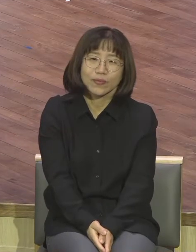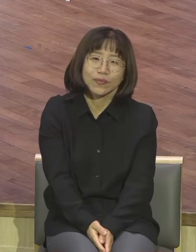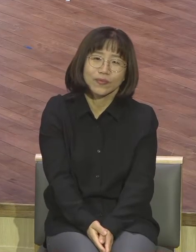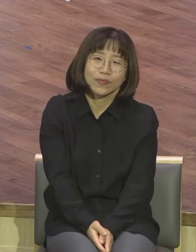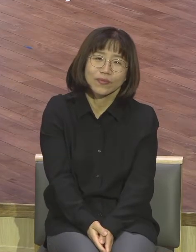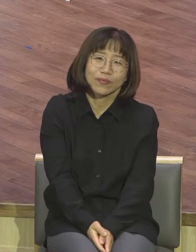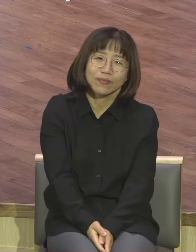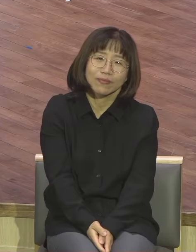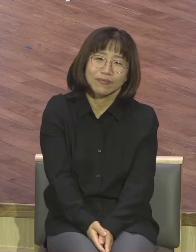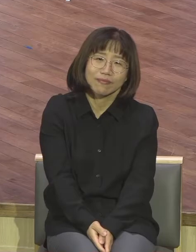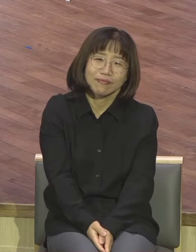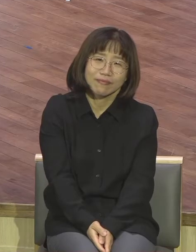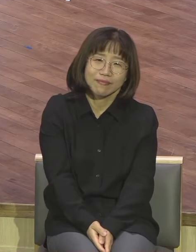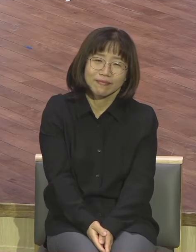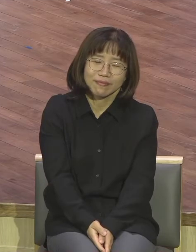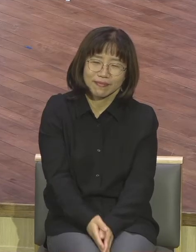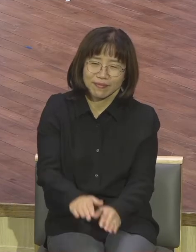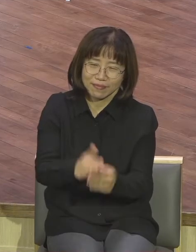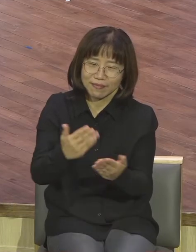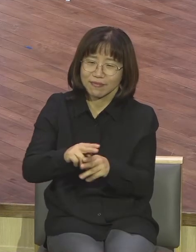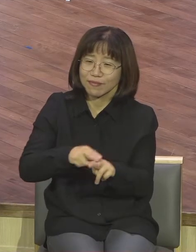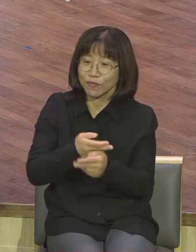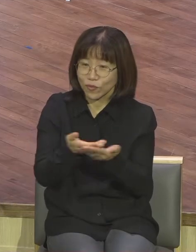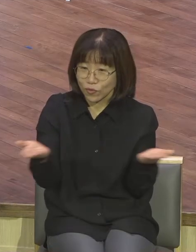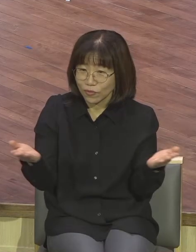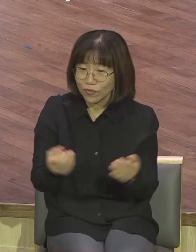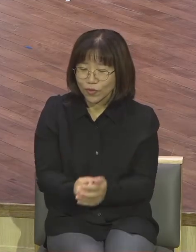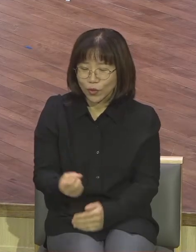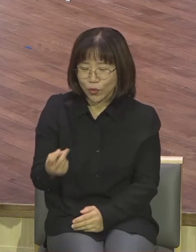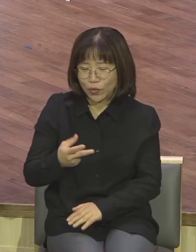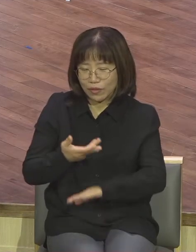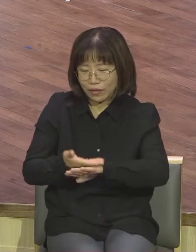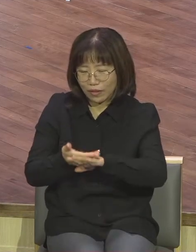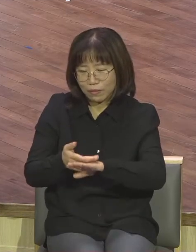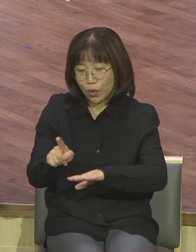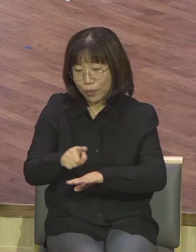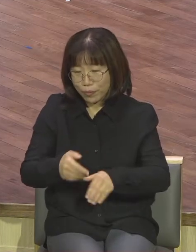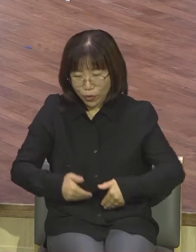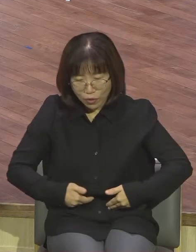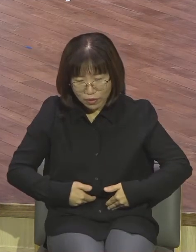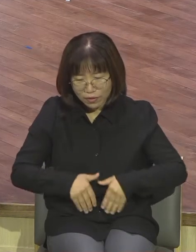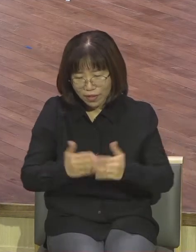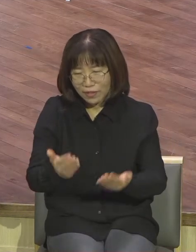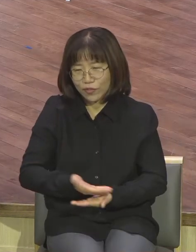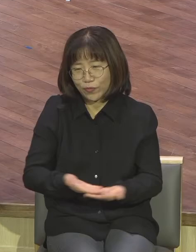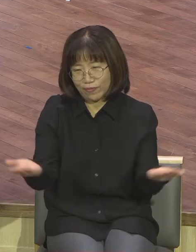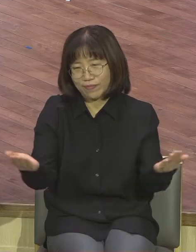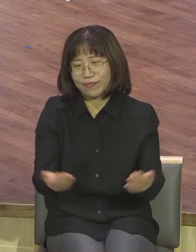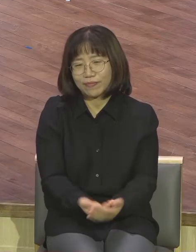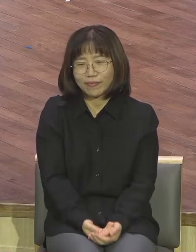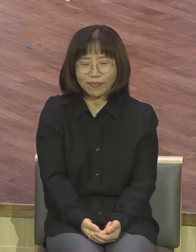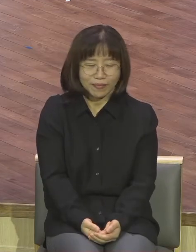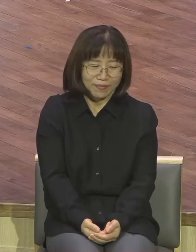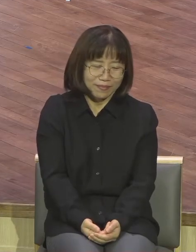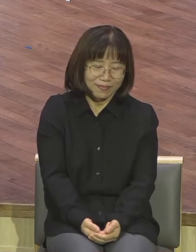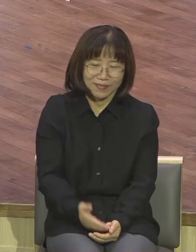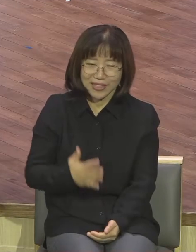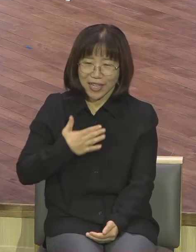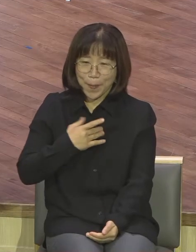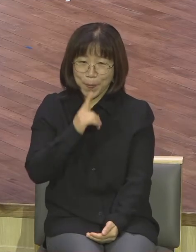넥타이 쫙 나눠줬어요 그리고 또 다른 것도 사람이 말을 했으면 좀 도와줘야 될 거 아니에요 말만